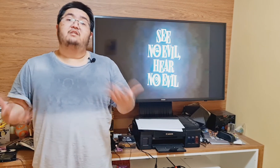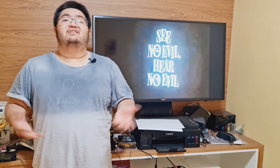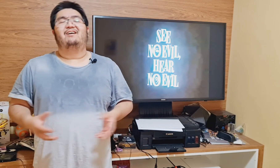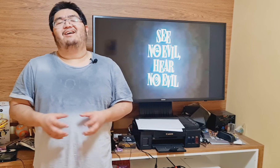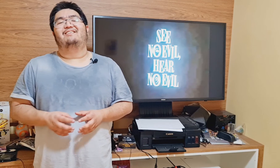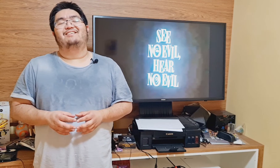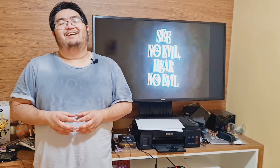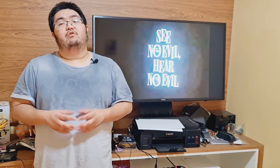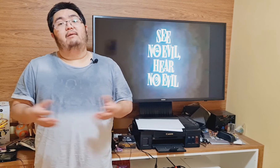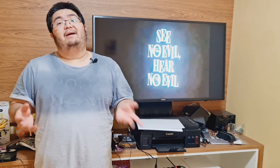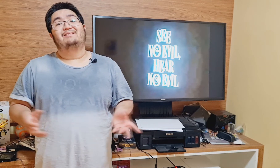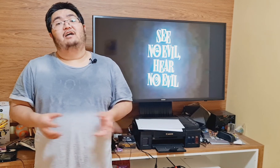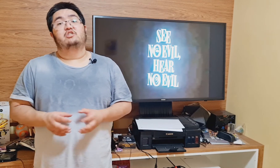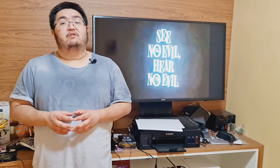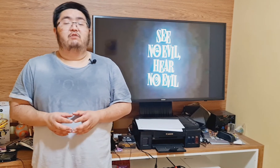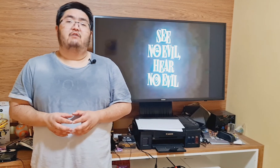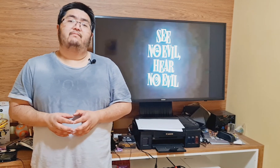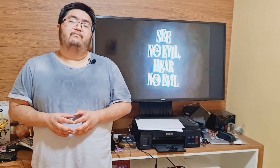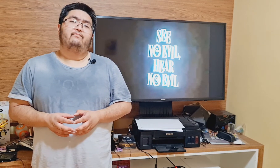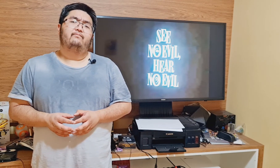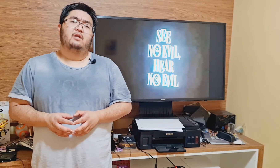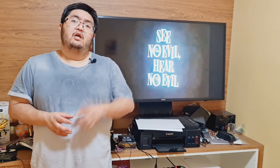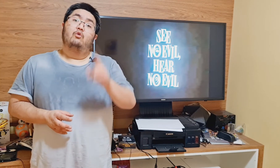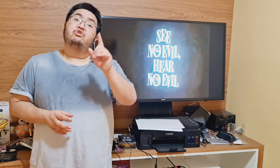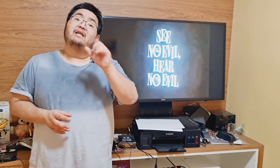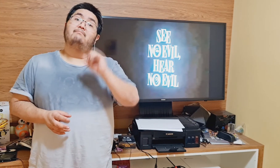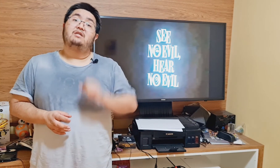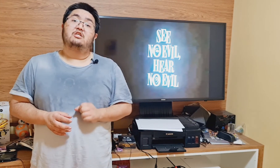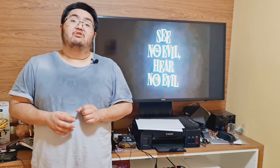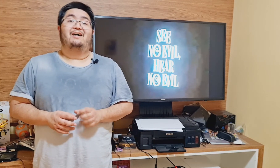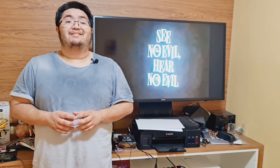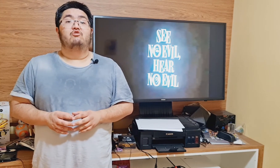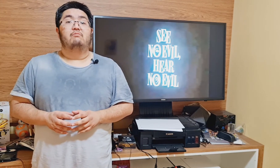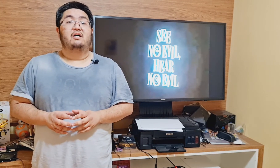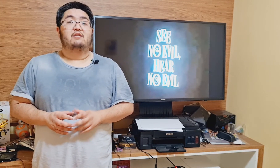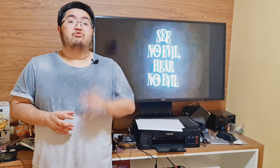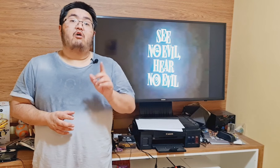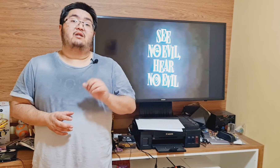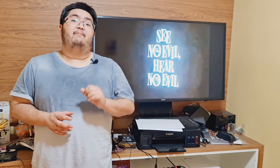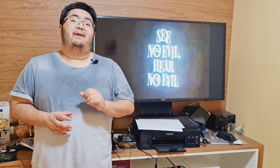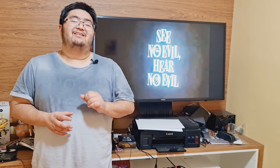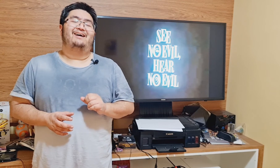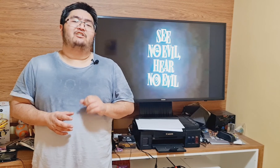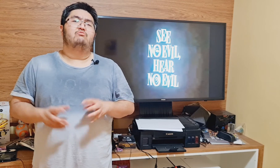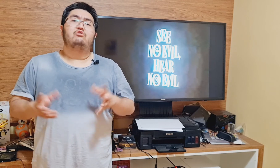ser caracterizado como uma paisagem natural. O dinamismo da ação humana torna a paisagem muito